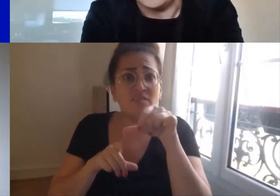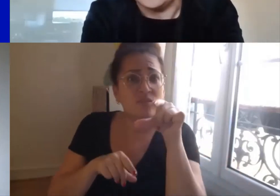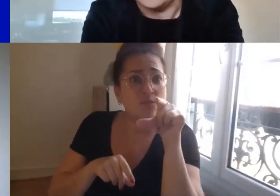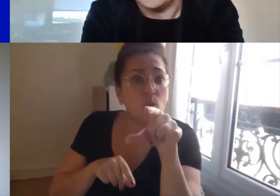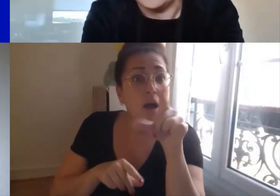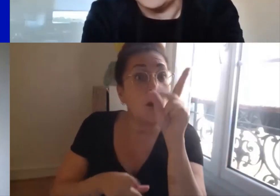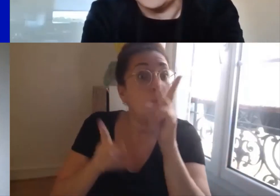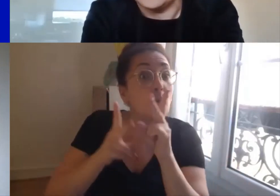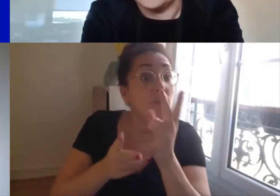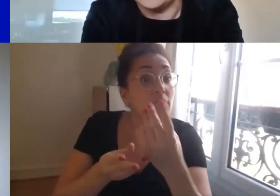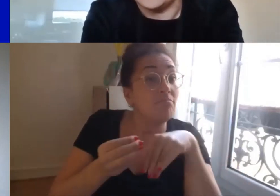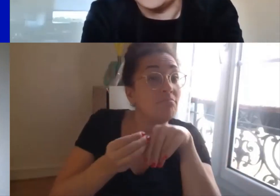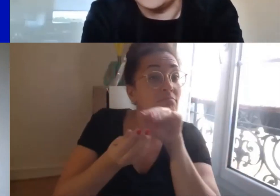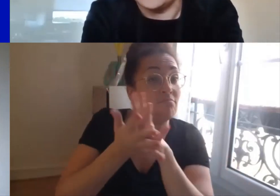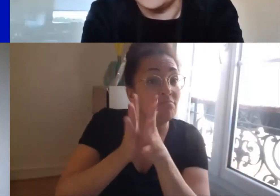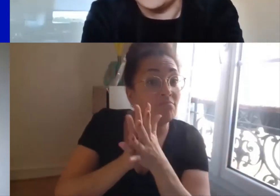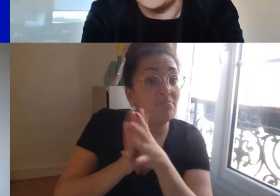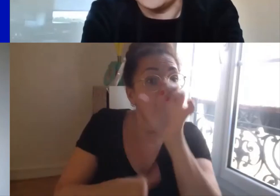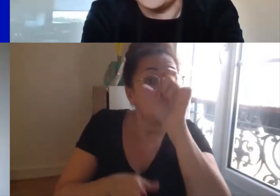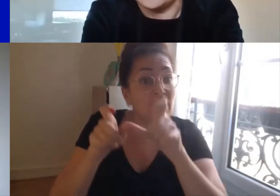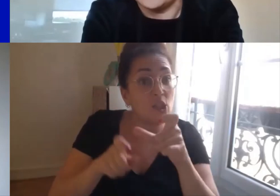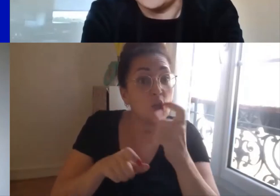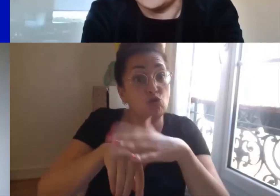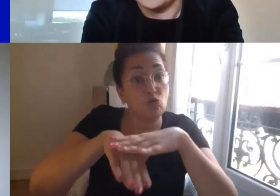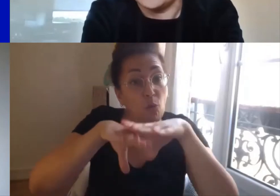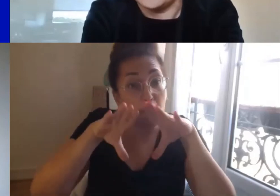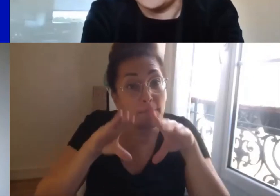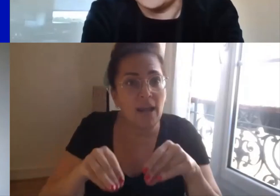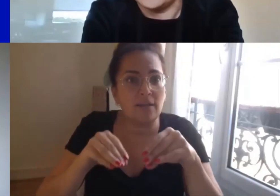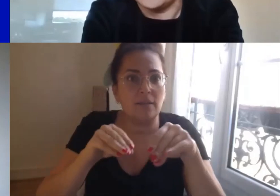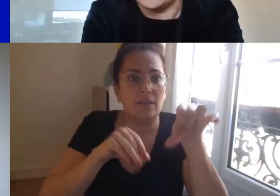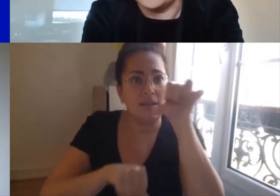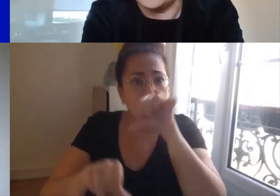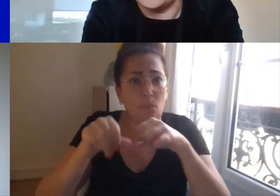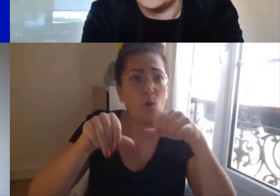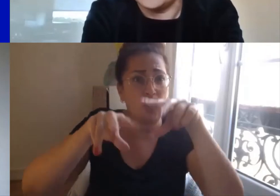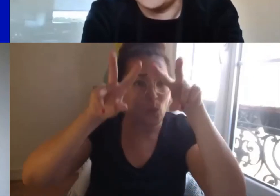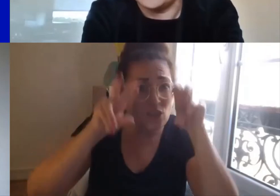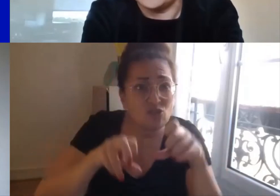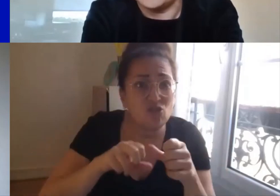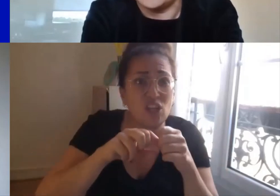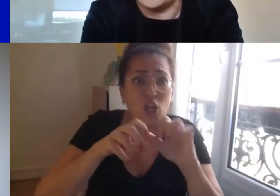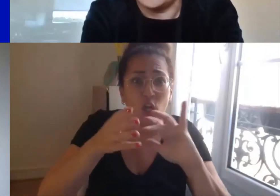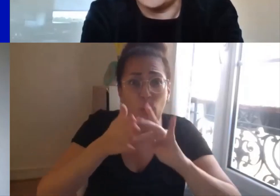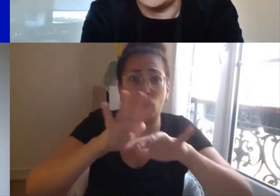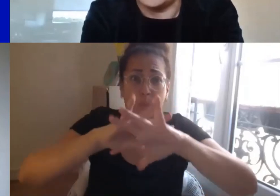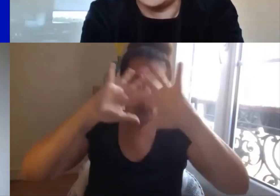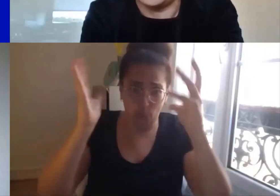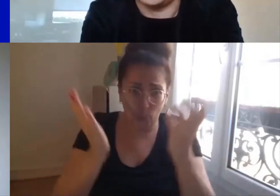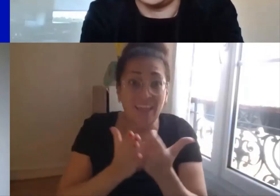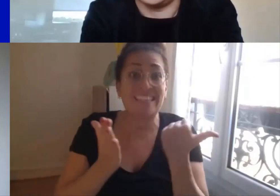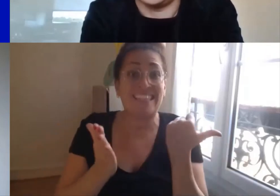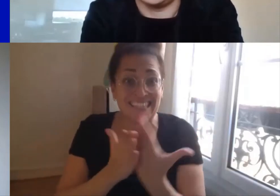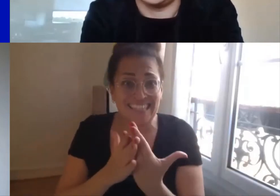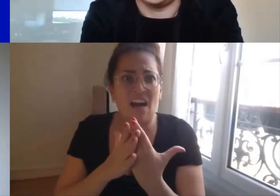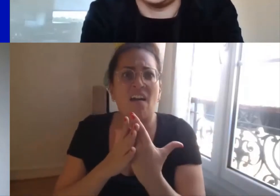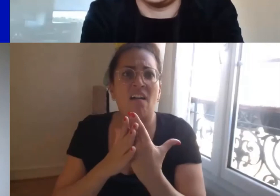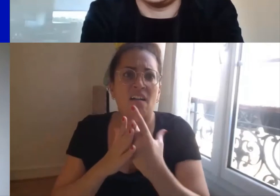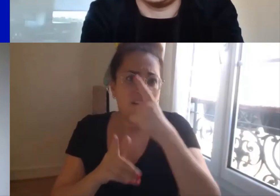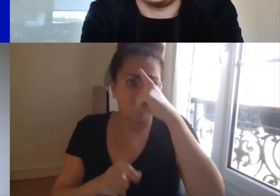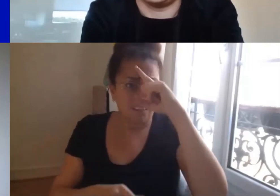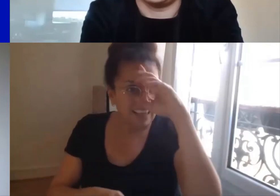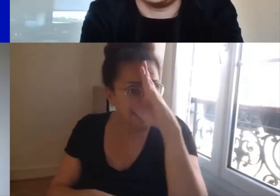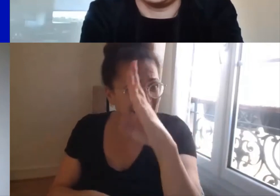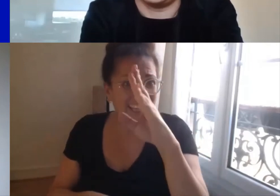et des associations et des membres des acteurs de terrain nous permettra de faire vivre cette solidarité cette fraternité et cette éthique finalement d'une vie